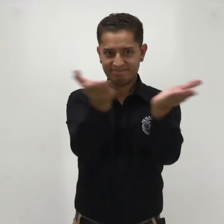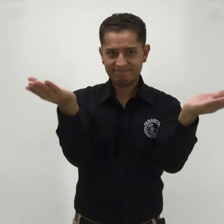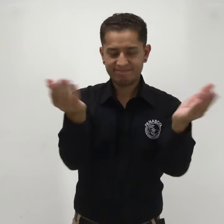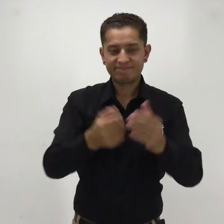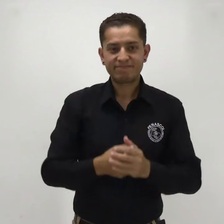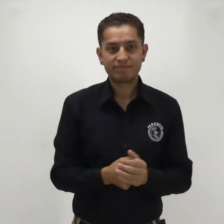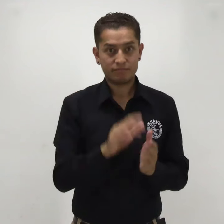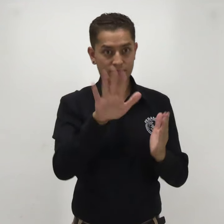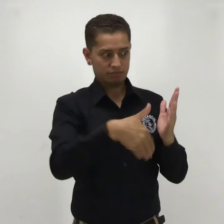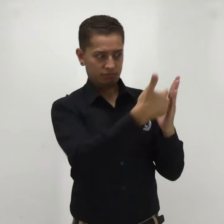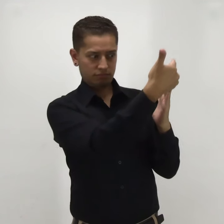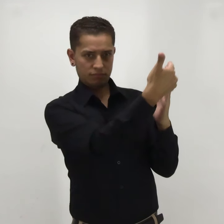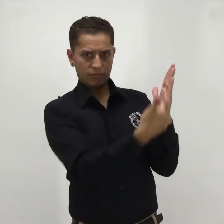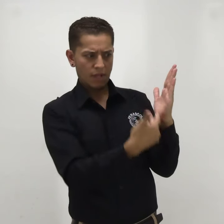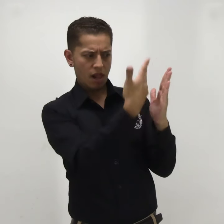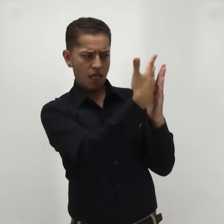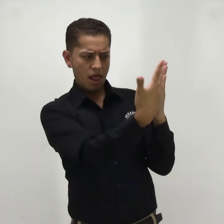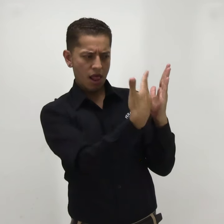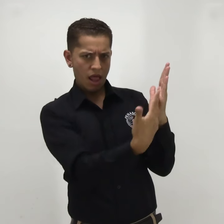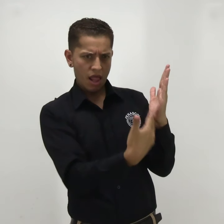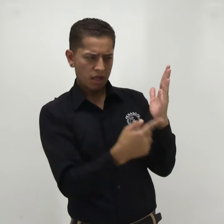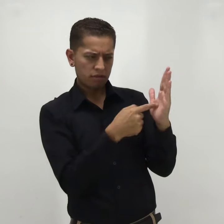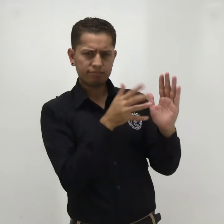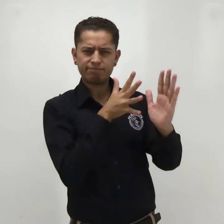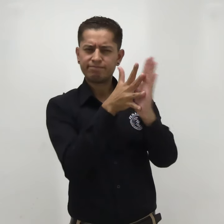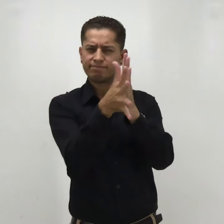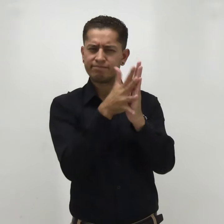Comunicado a la comunidad sorda y a la opinión pública